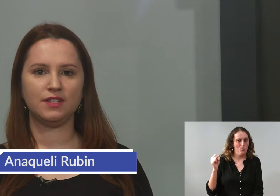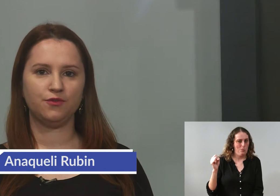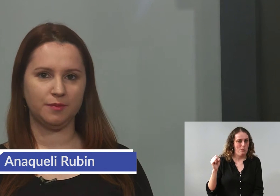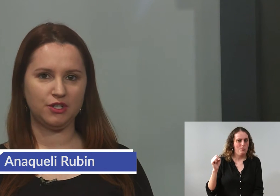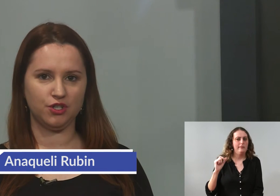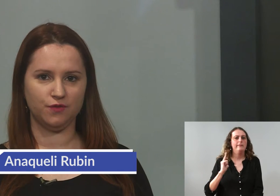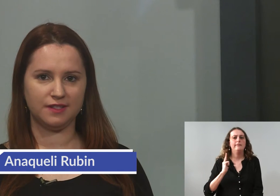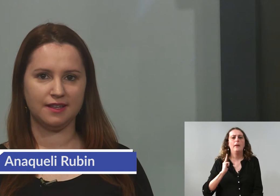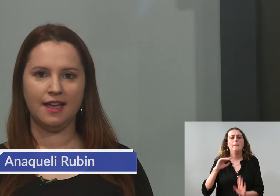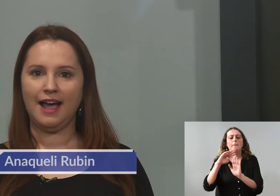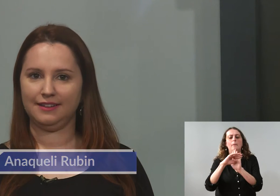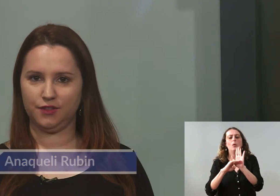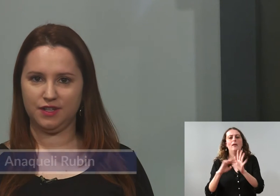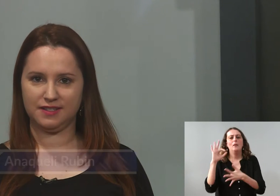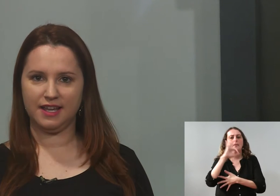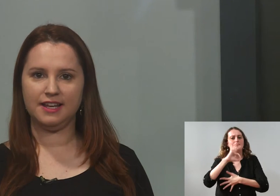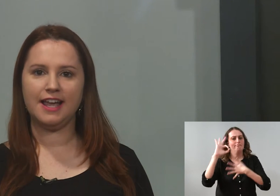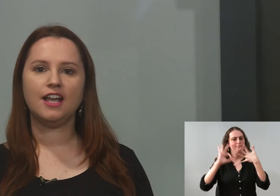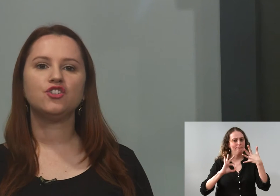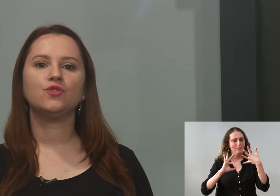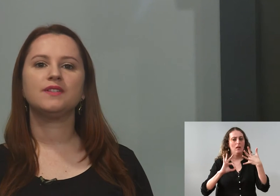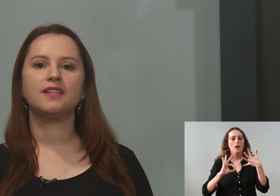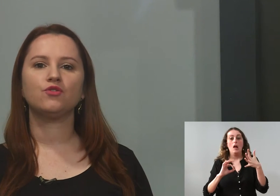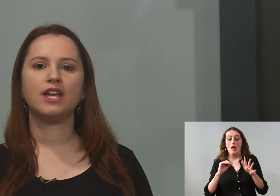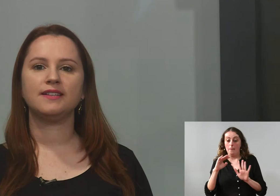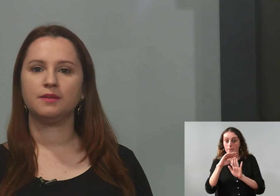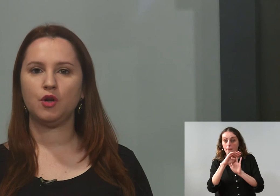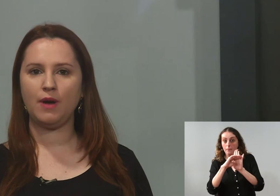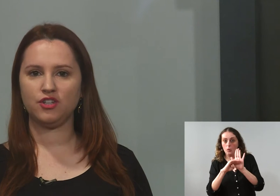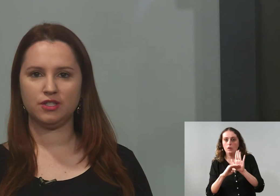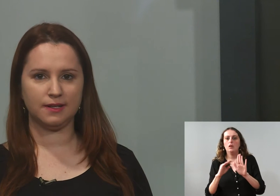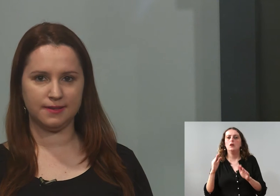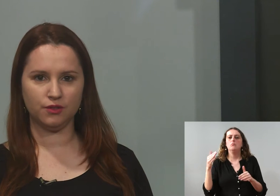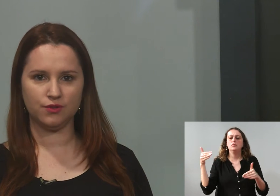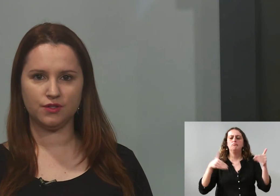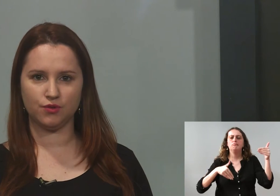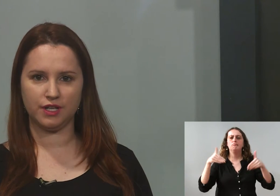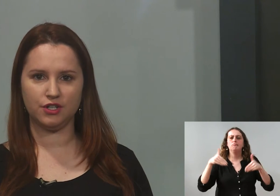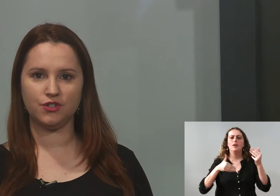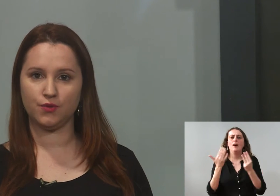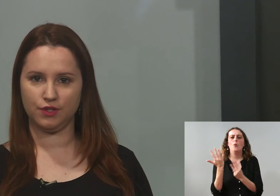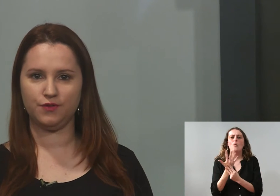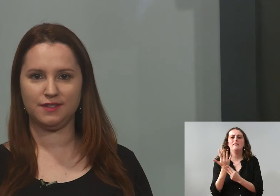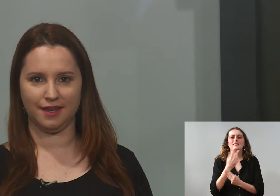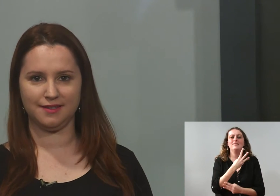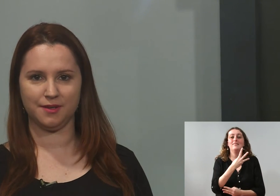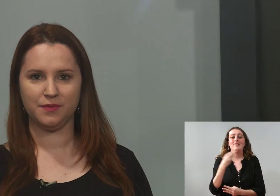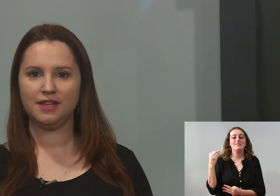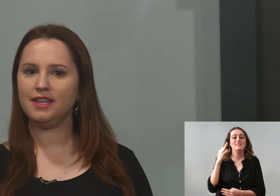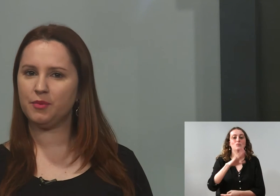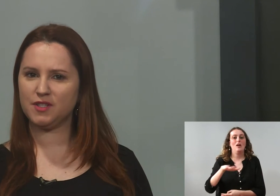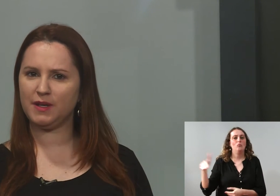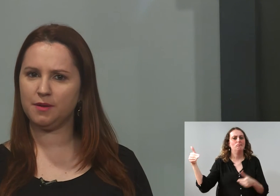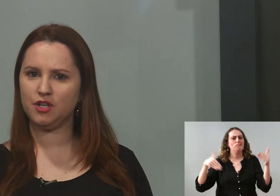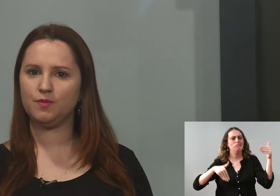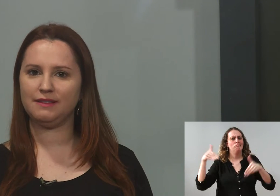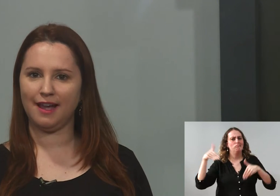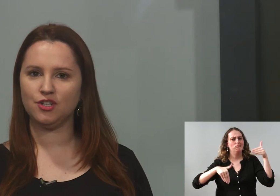Afirmativas. Através dele, a instituição já recebeu mais de 300 estudantes com deficiência e aproximadamente metade